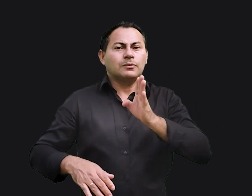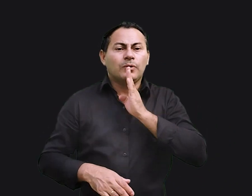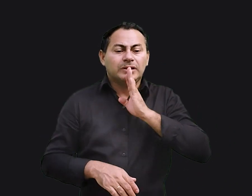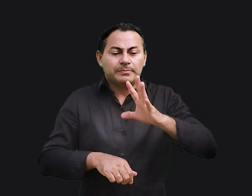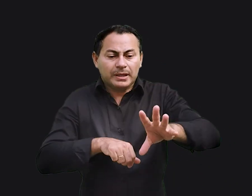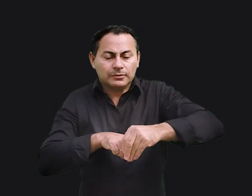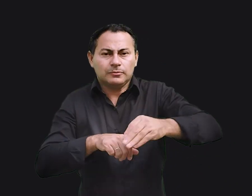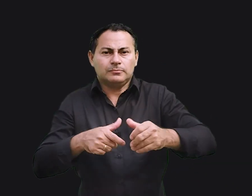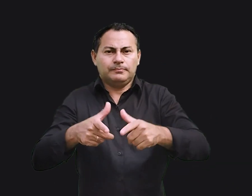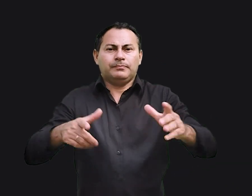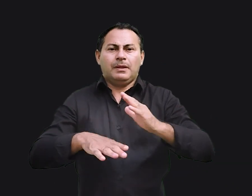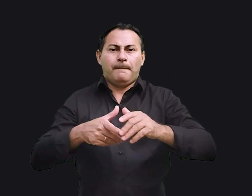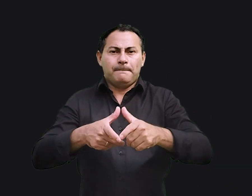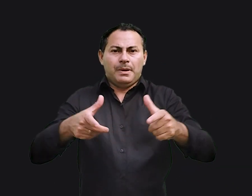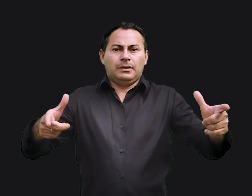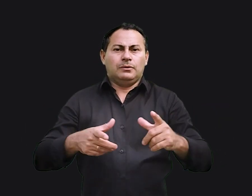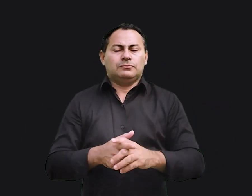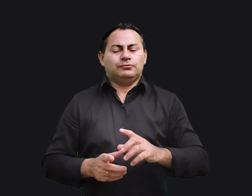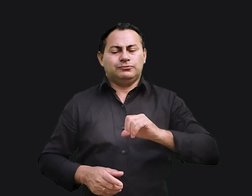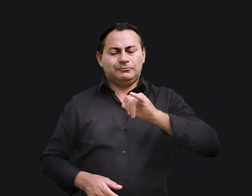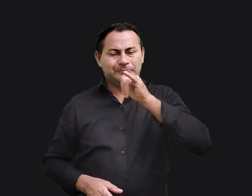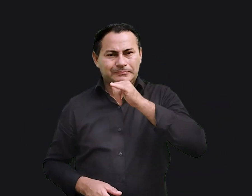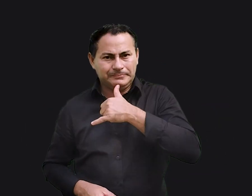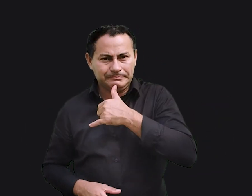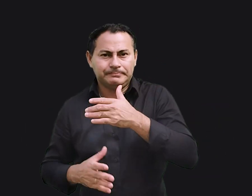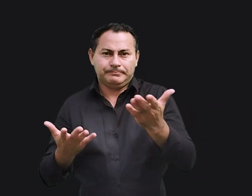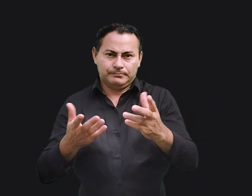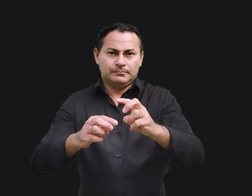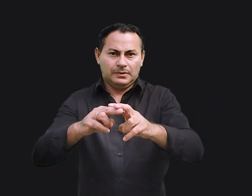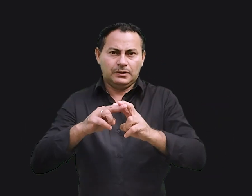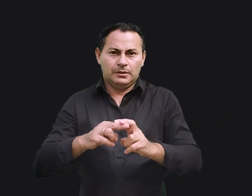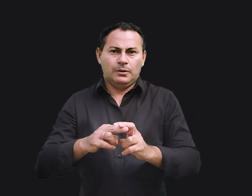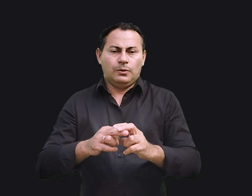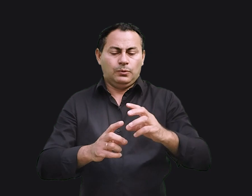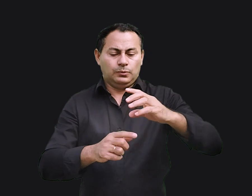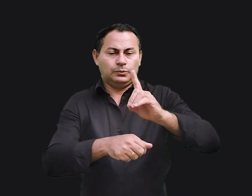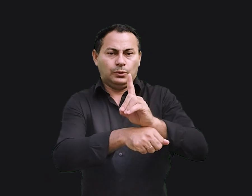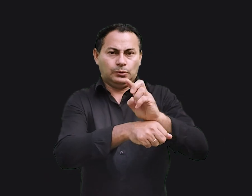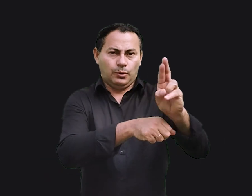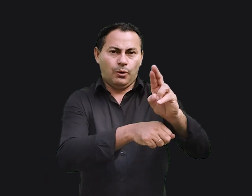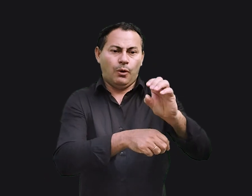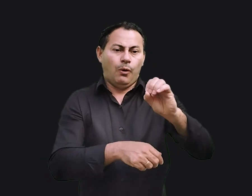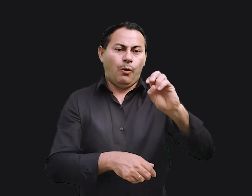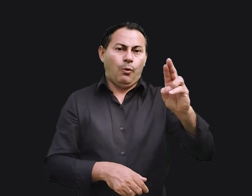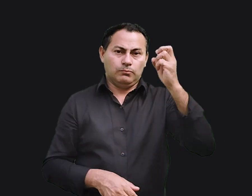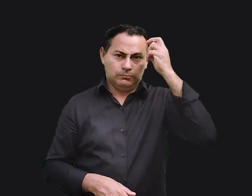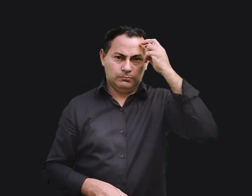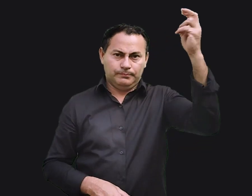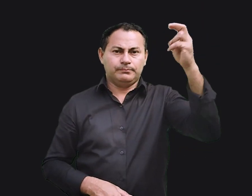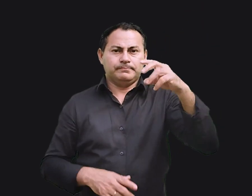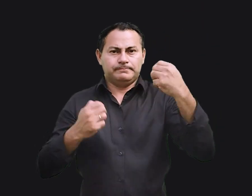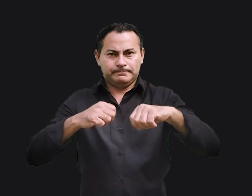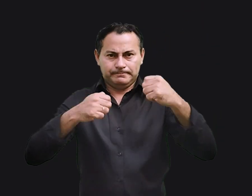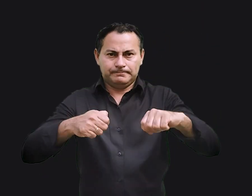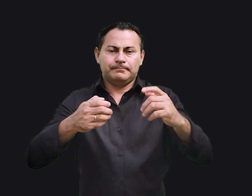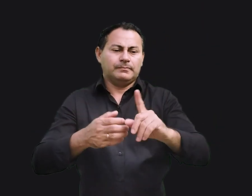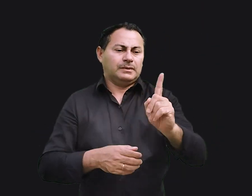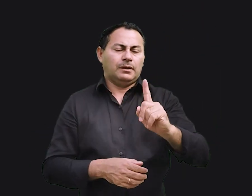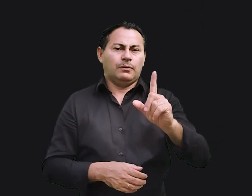o conhecimento, maior o desgosto. Portanto, um doutor ou um intelectual, necessariamente, não